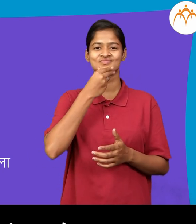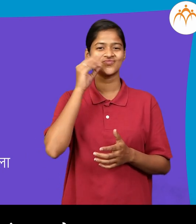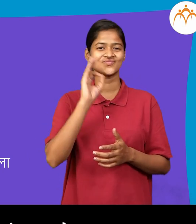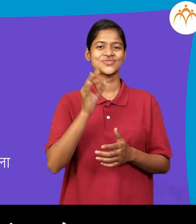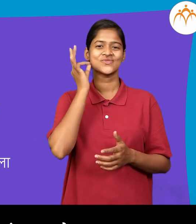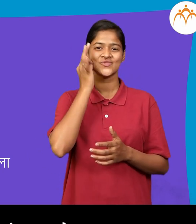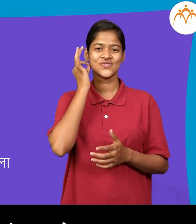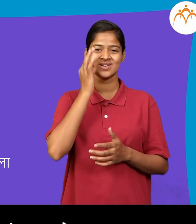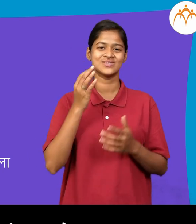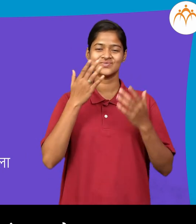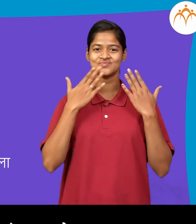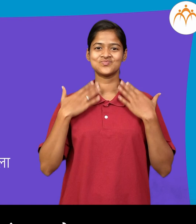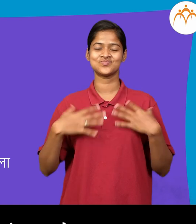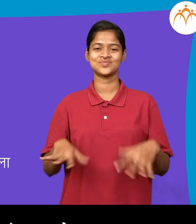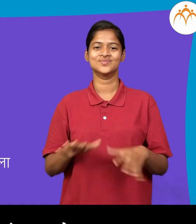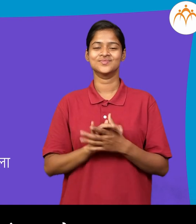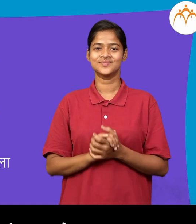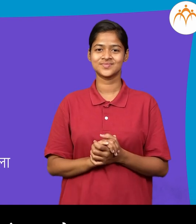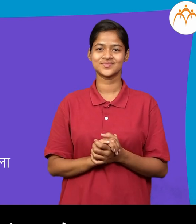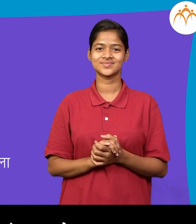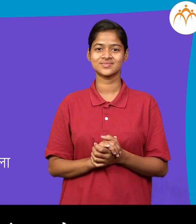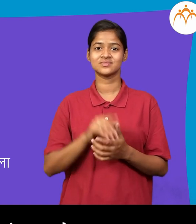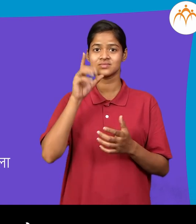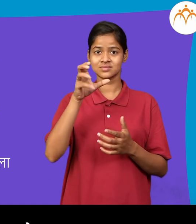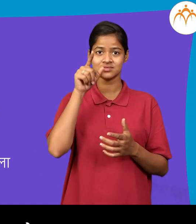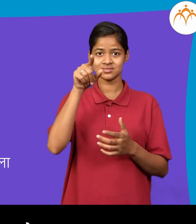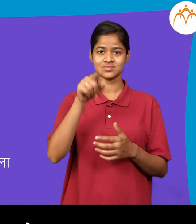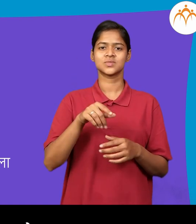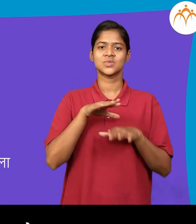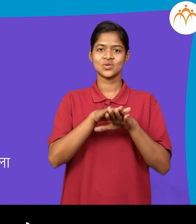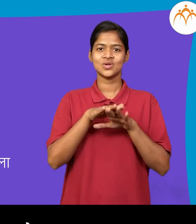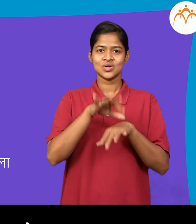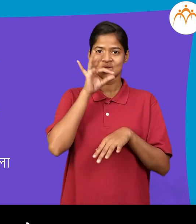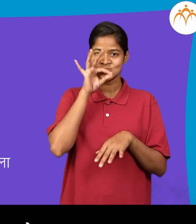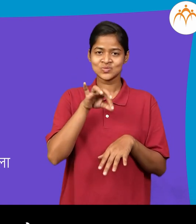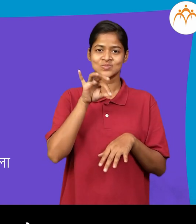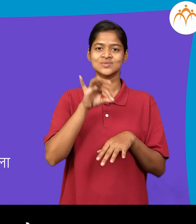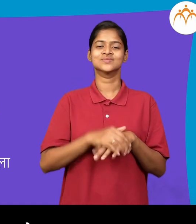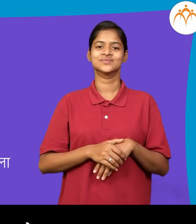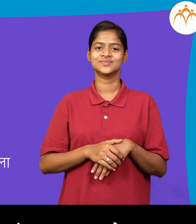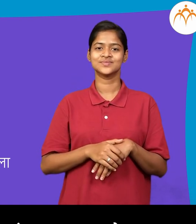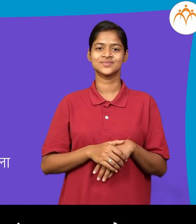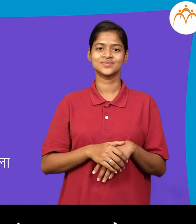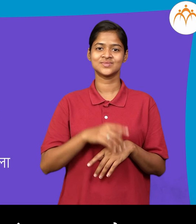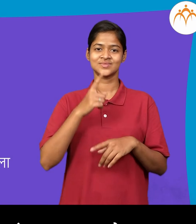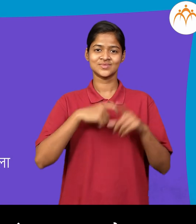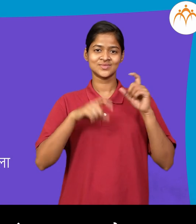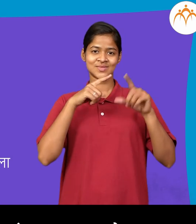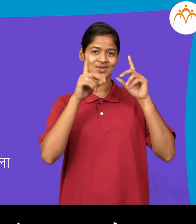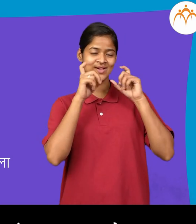सुन्दर निडारंगास्तो खंड्या मासे पकड़तो, खंड्याचे फोटो काड़हला